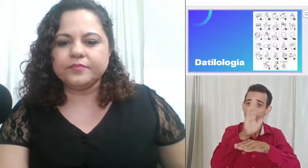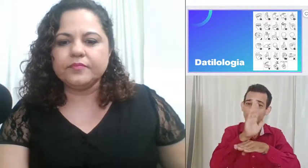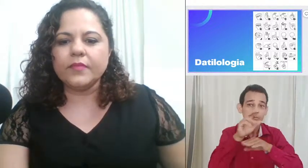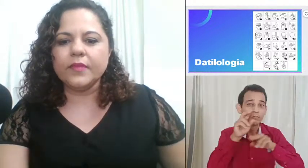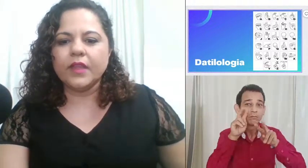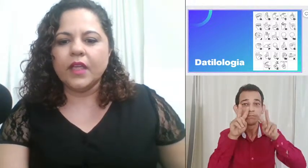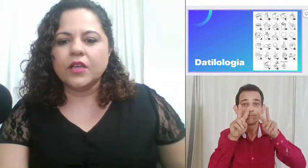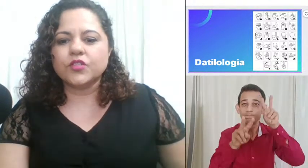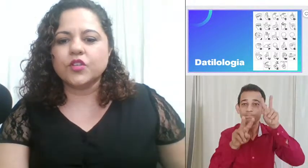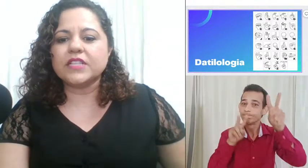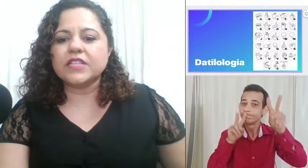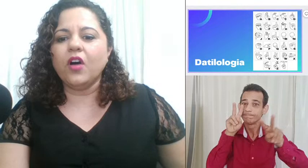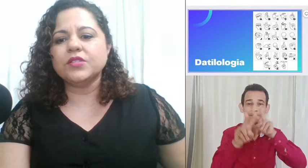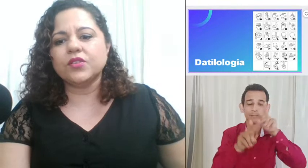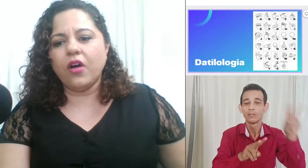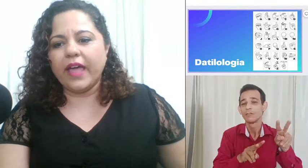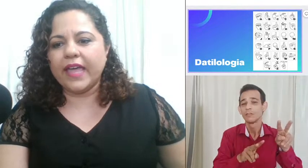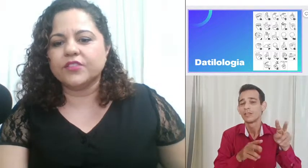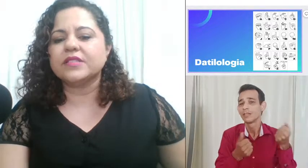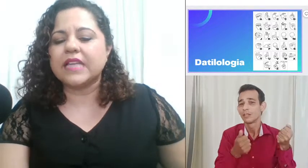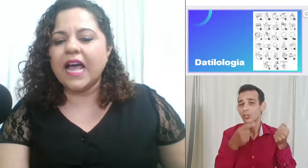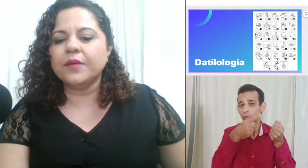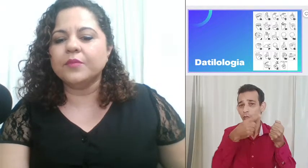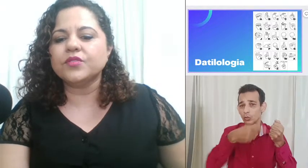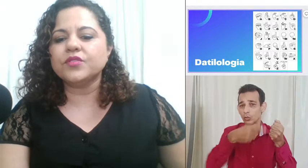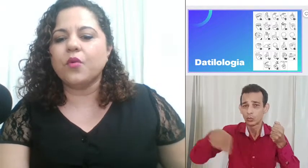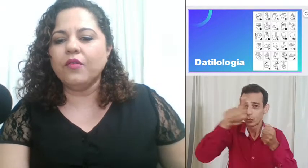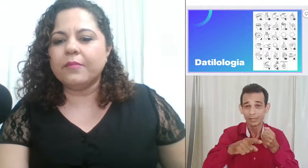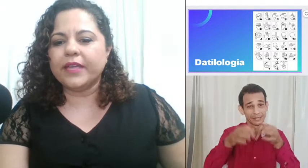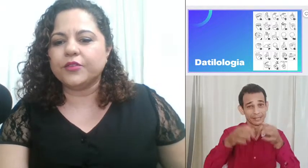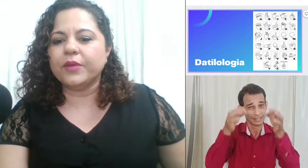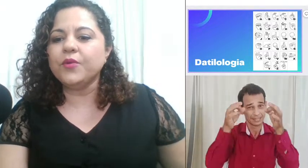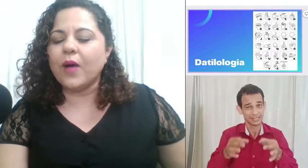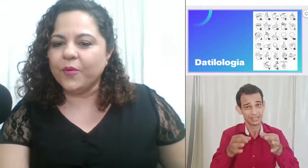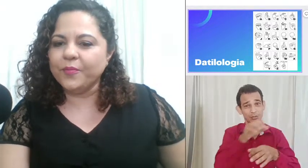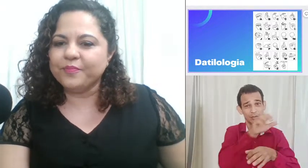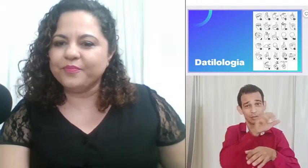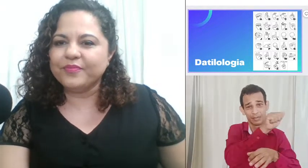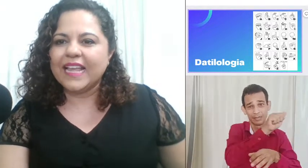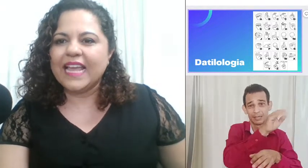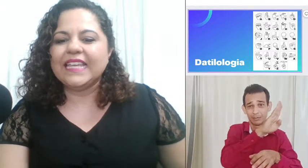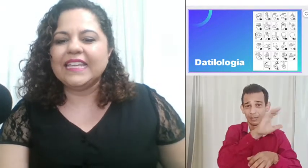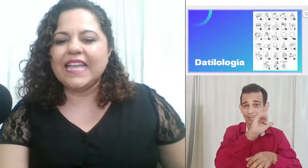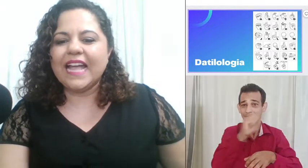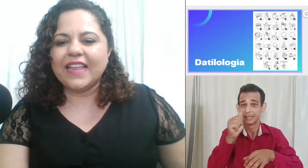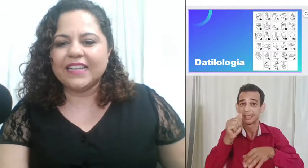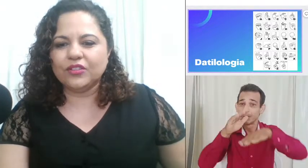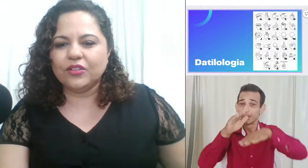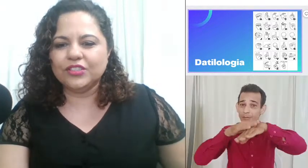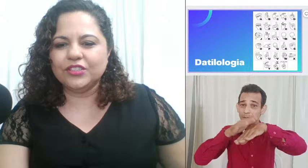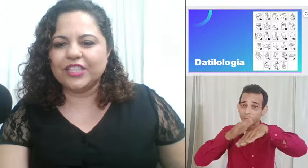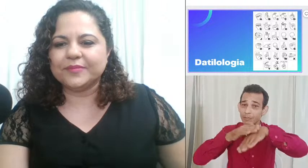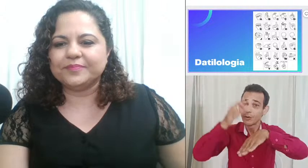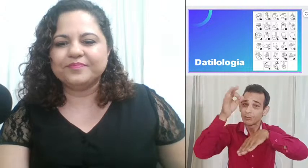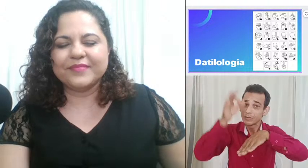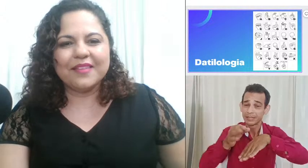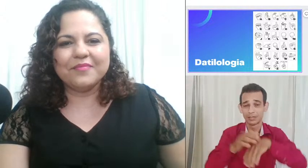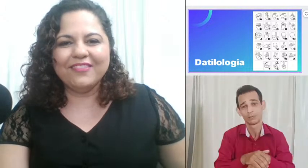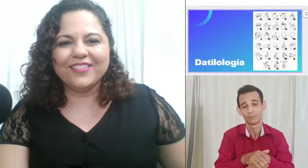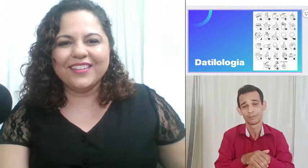sobre as formas corretas de usarmos o alfabeto manual e a datilologia. Bem-vinda,